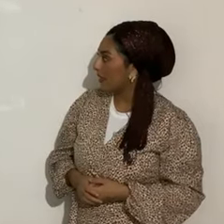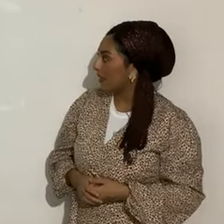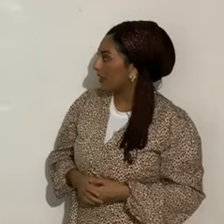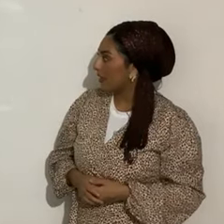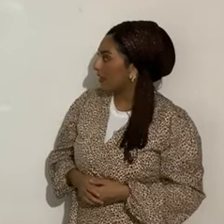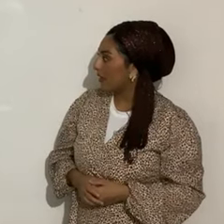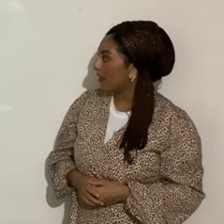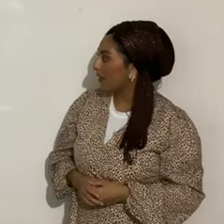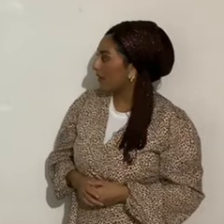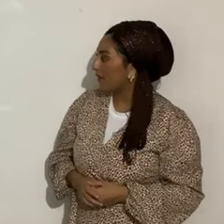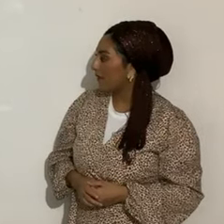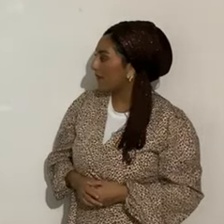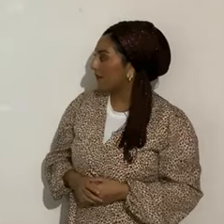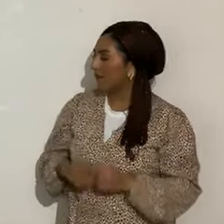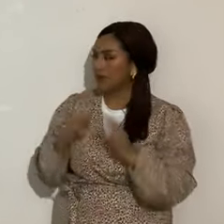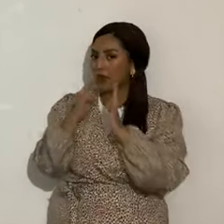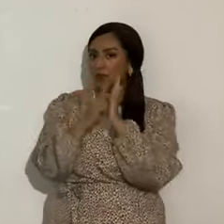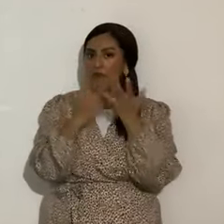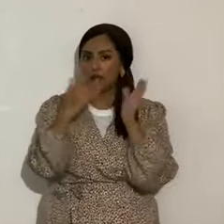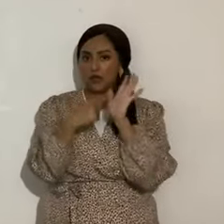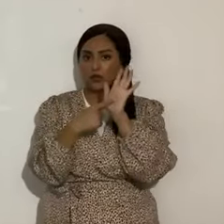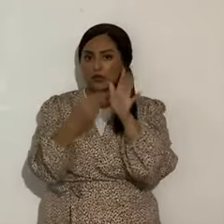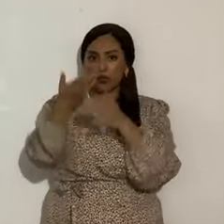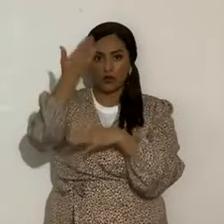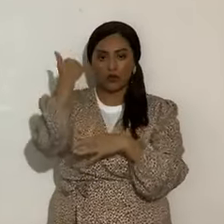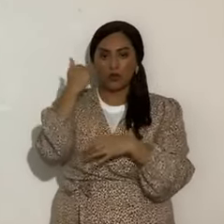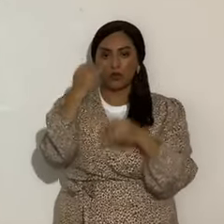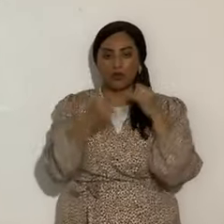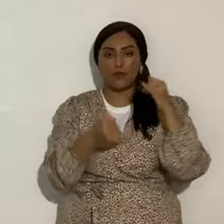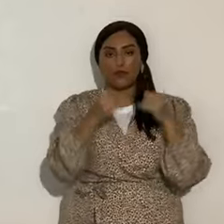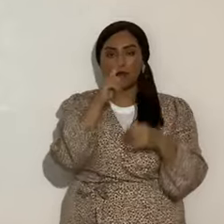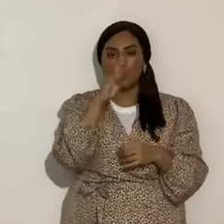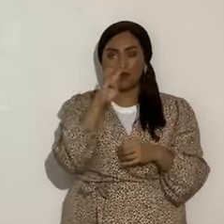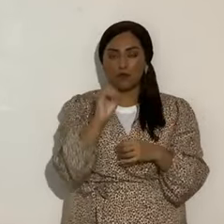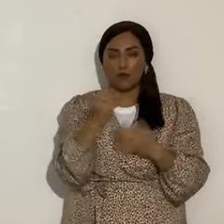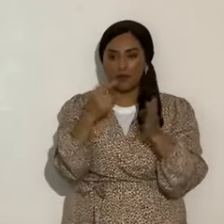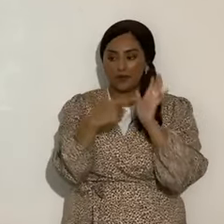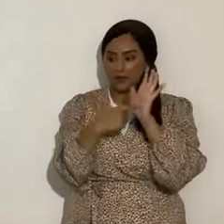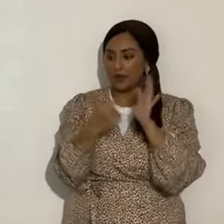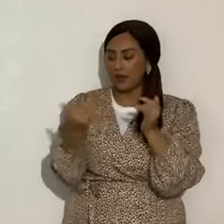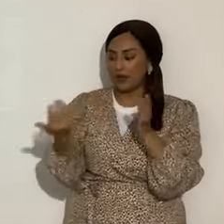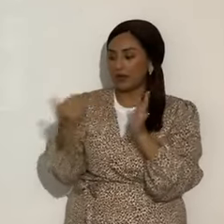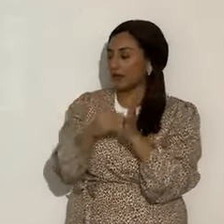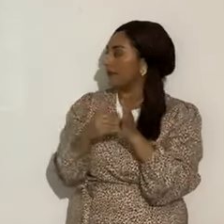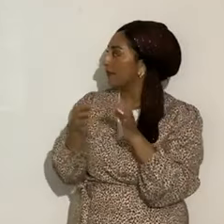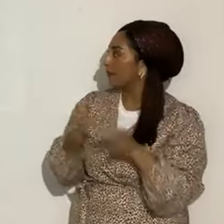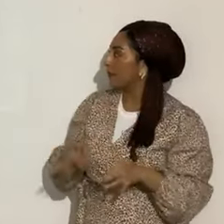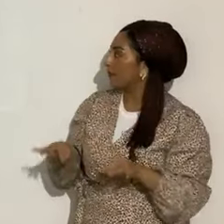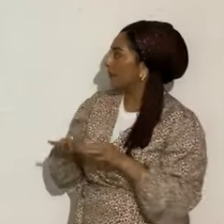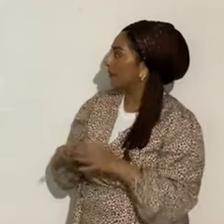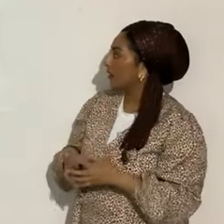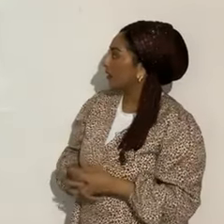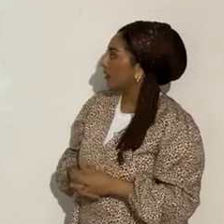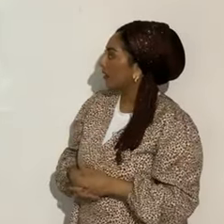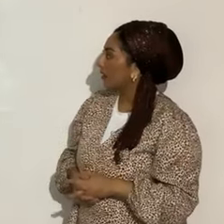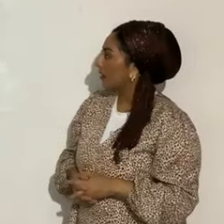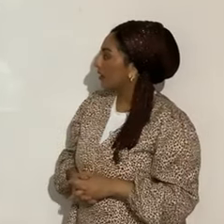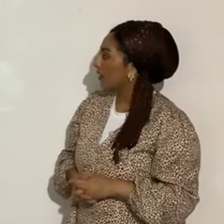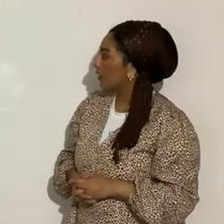Este video ya lo presentamos en la recta final 140, entra por el brazo de Betula al vientre interior y